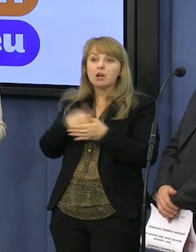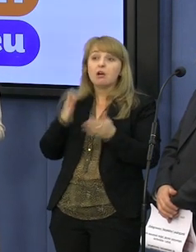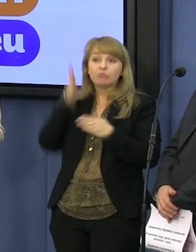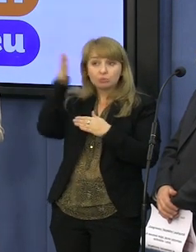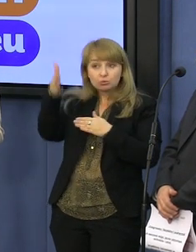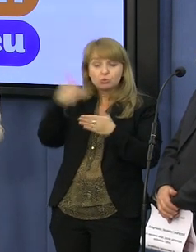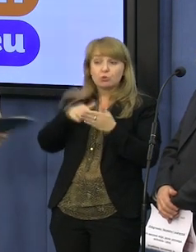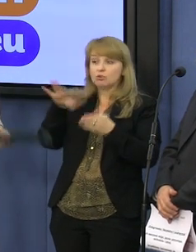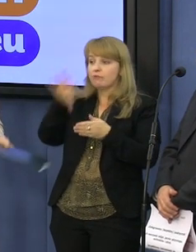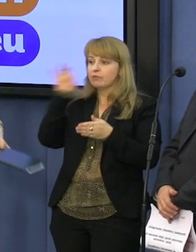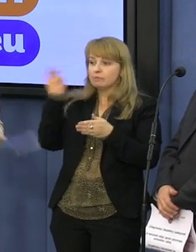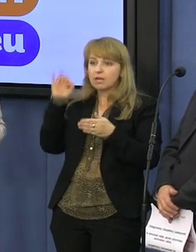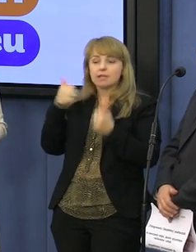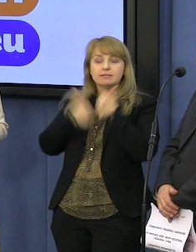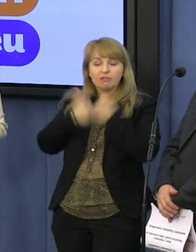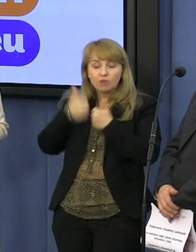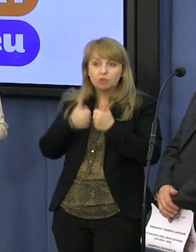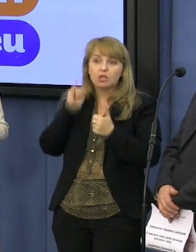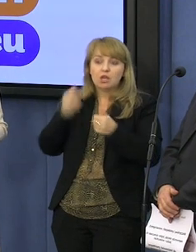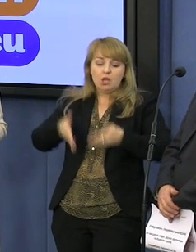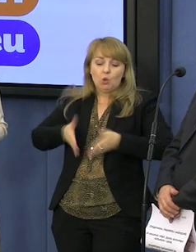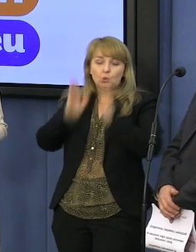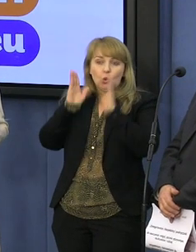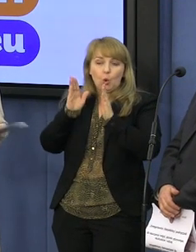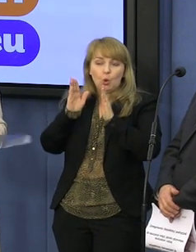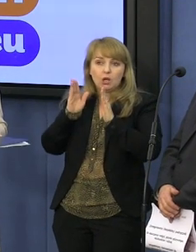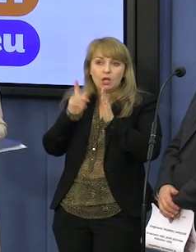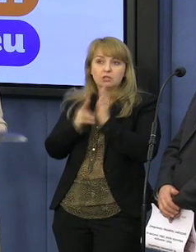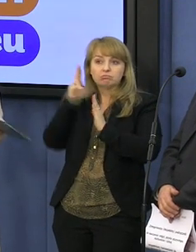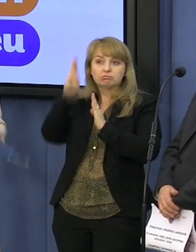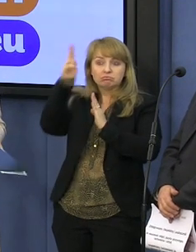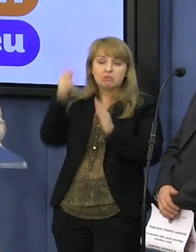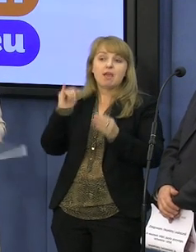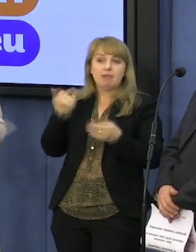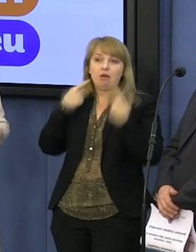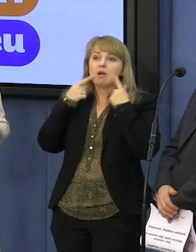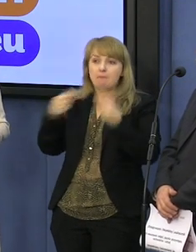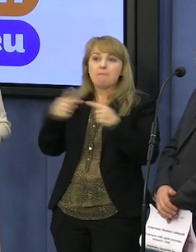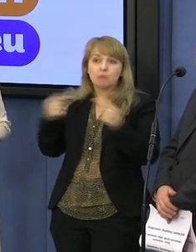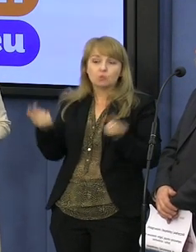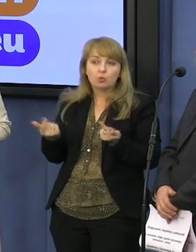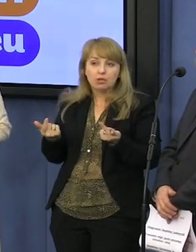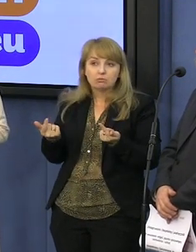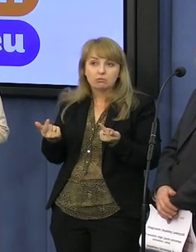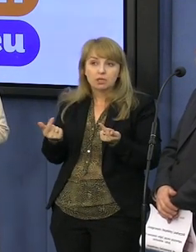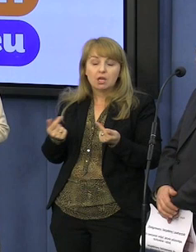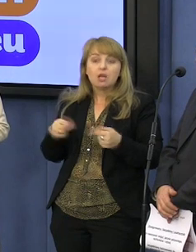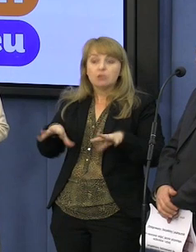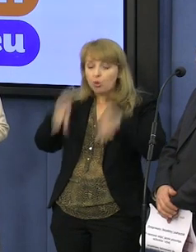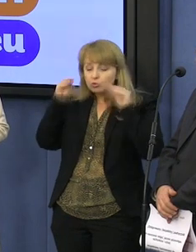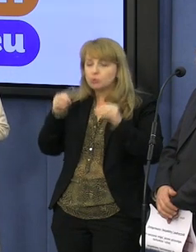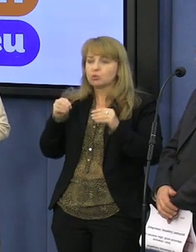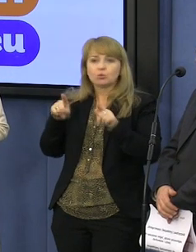przyszłości mogli wybierać zawody i drogę kształcenia taka, jaka im odpowiada. Aby od początku